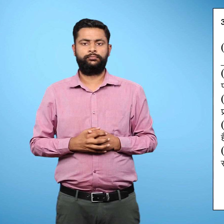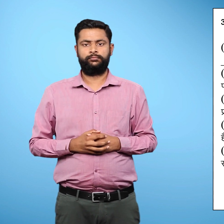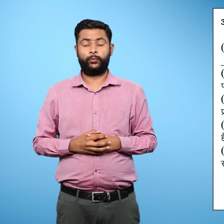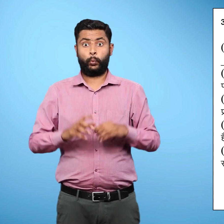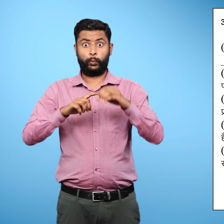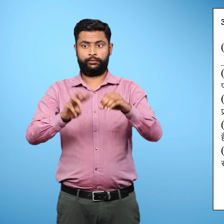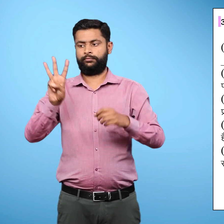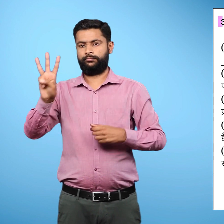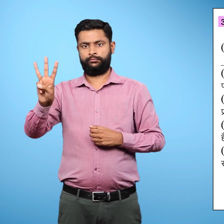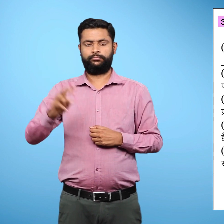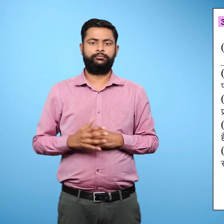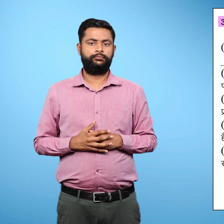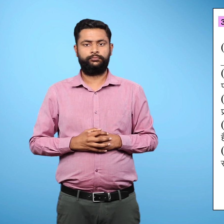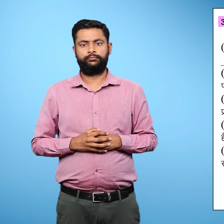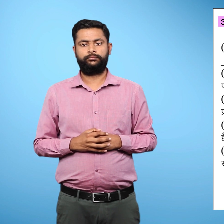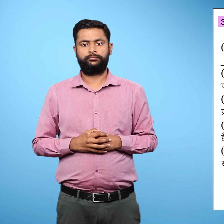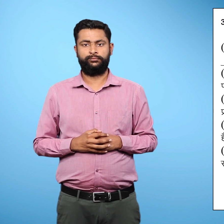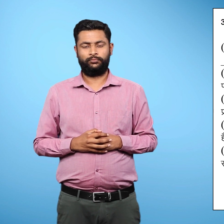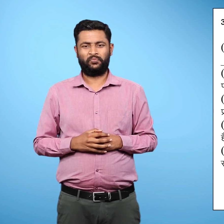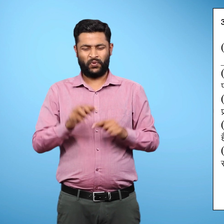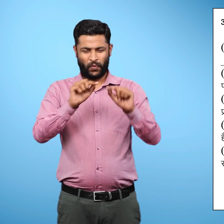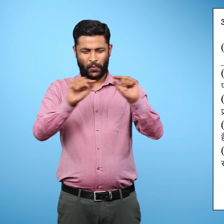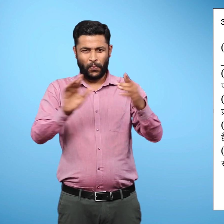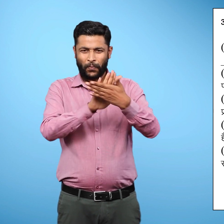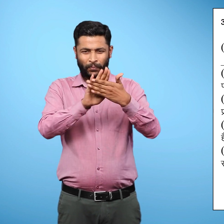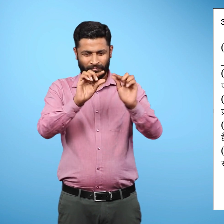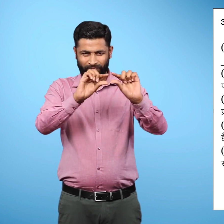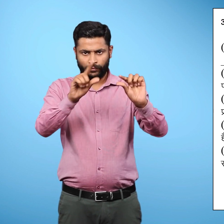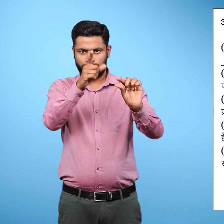प्रश्न तीन खाली स्थान भरें